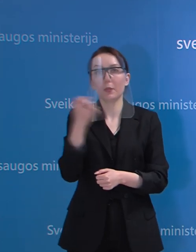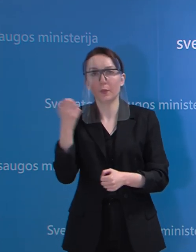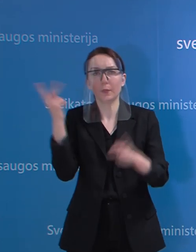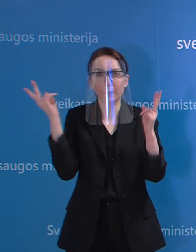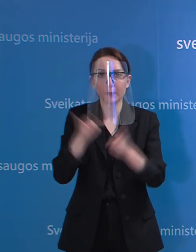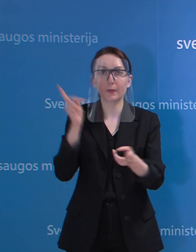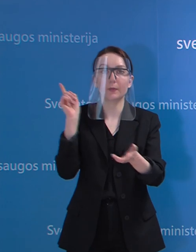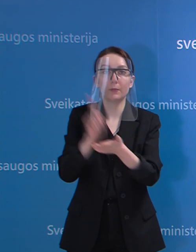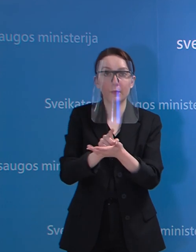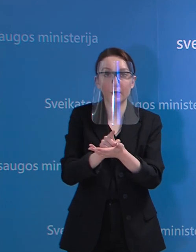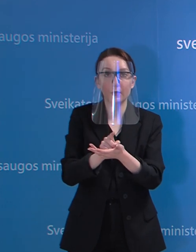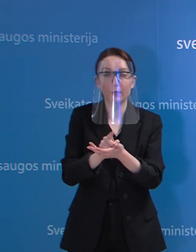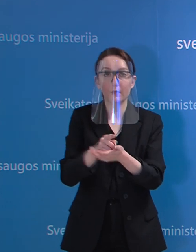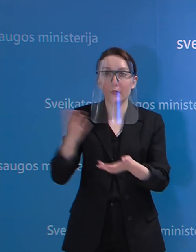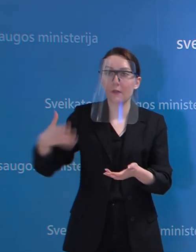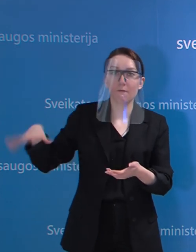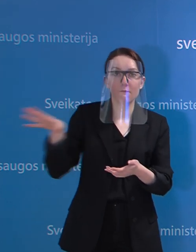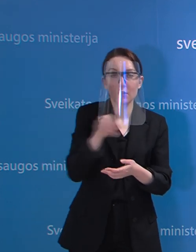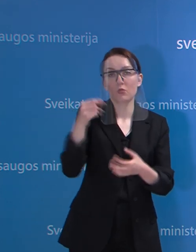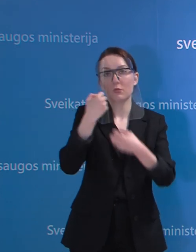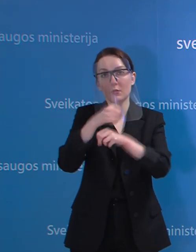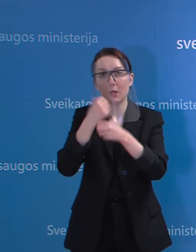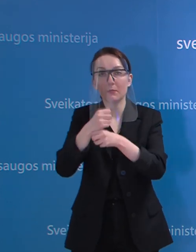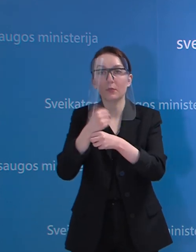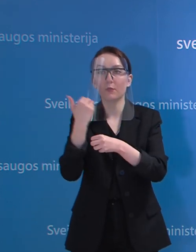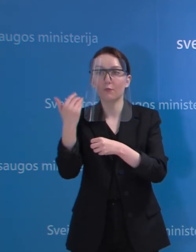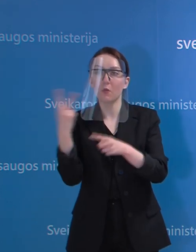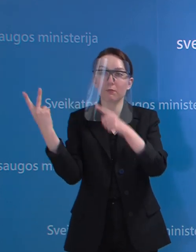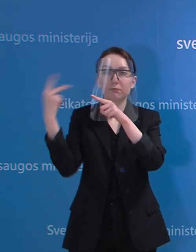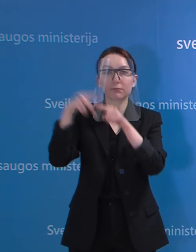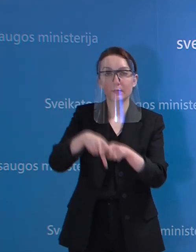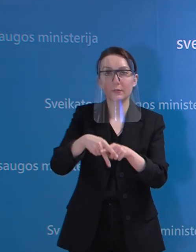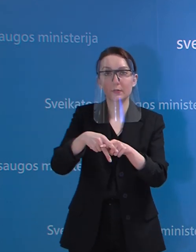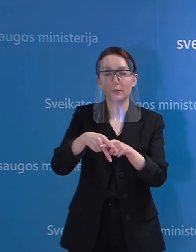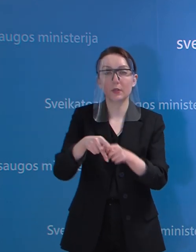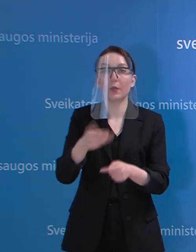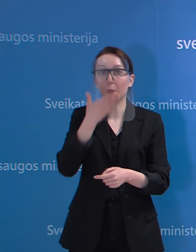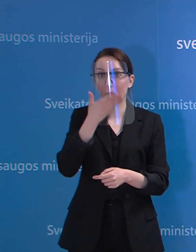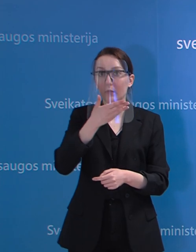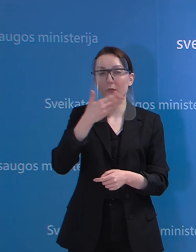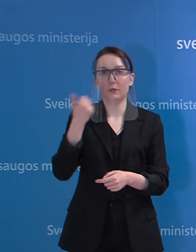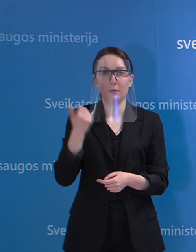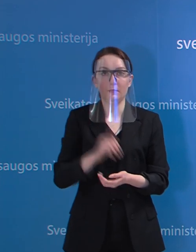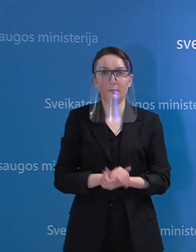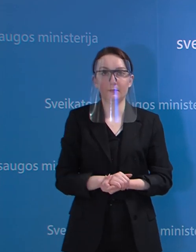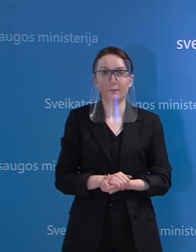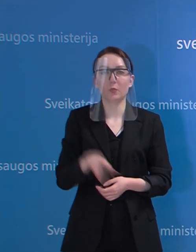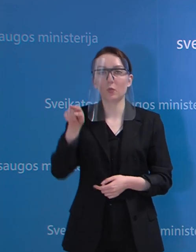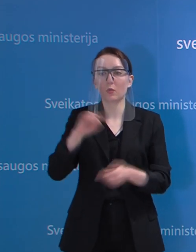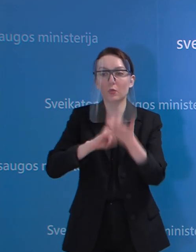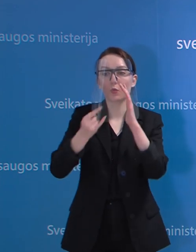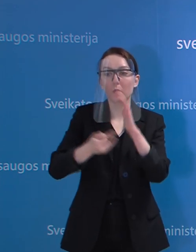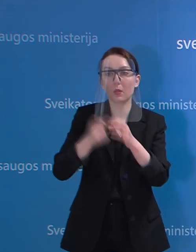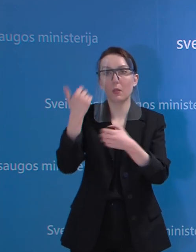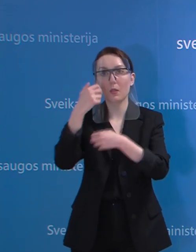visos laboratorijos galimybės būtų maksimaliai apkrautos. Nes tokiu atveju susiplanuot